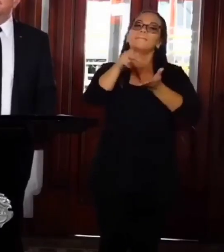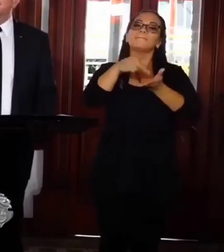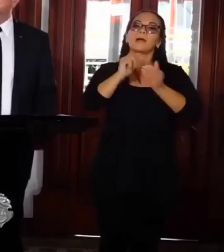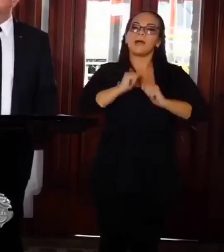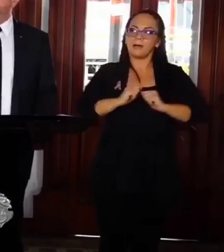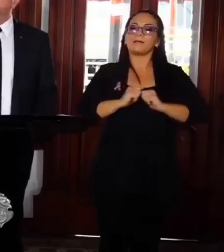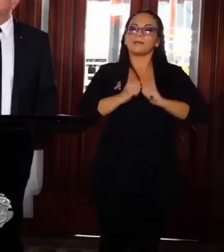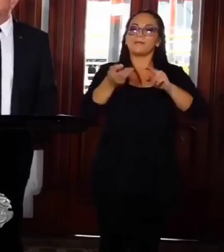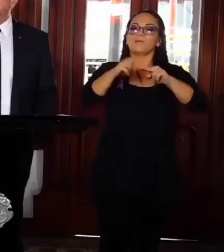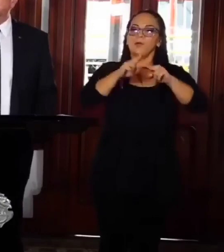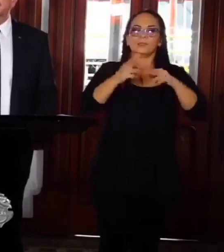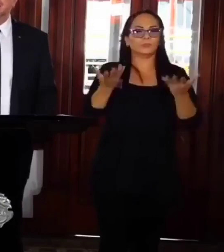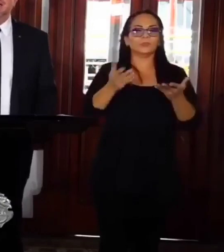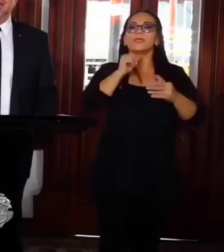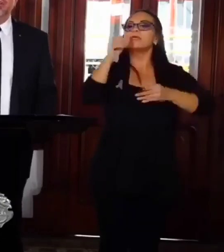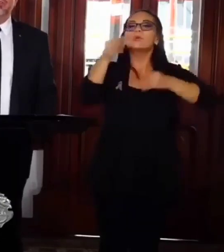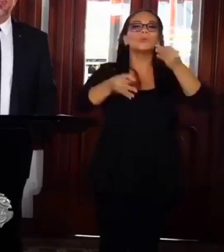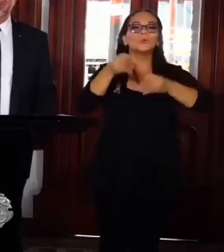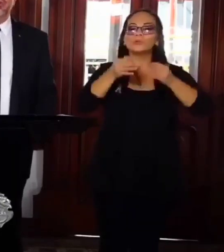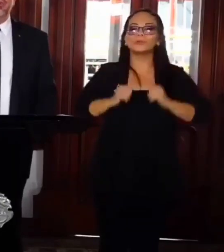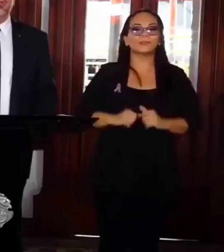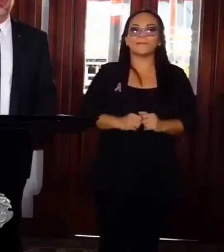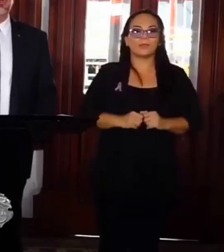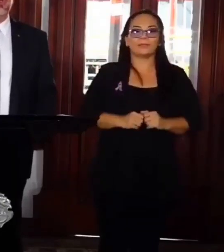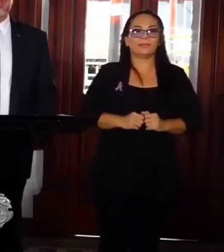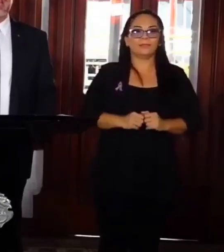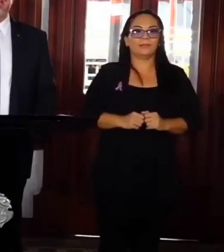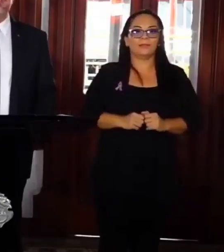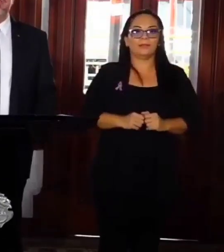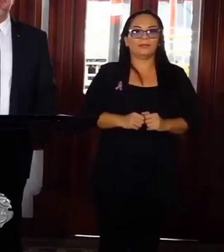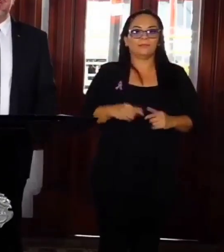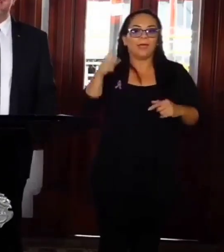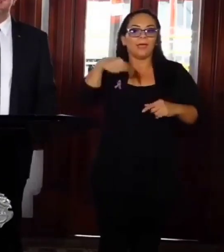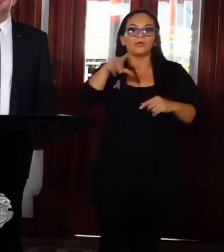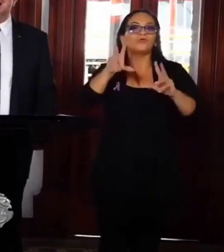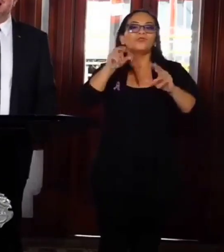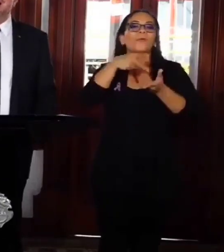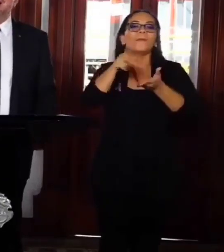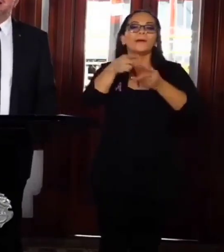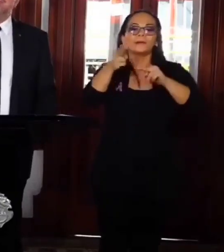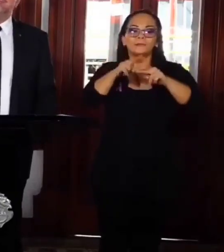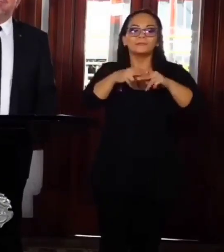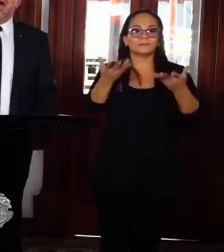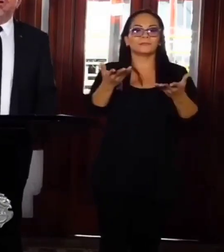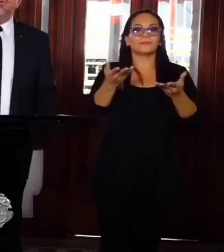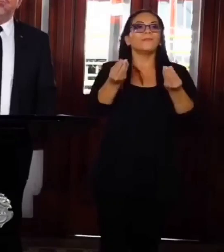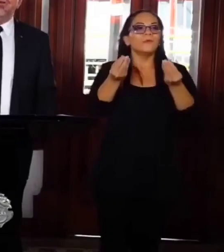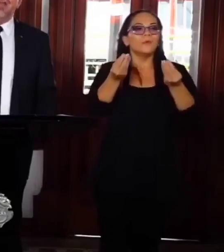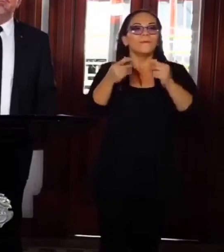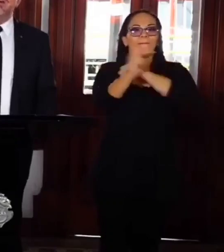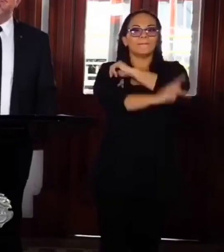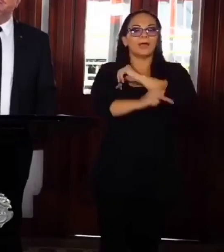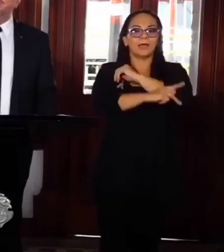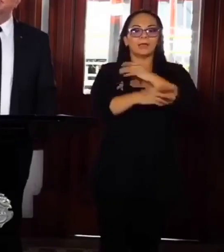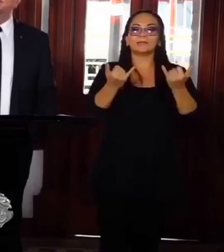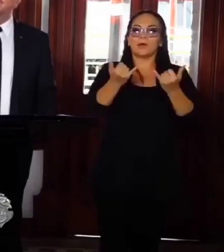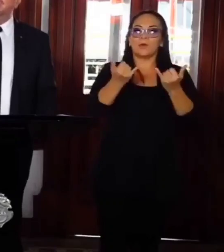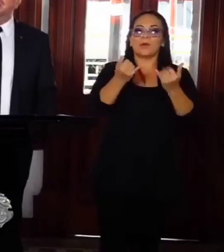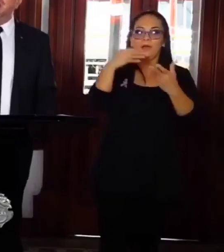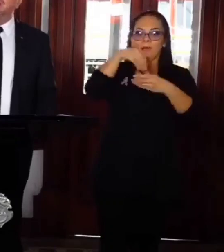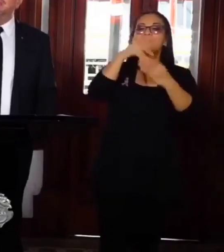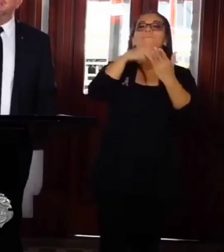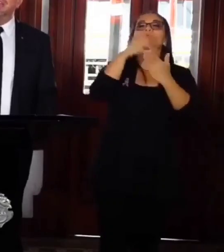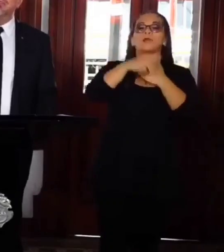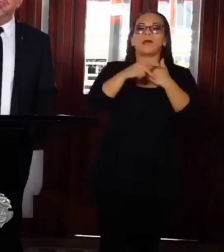una manera injusta los tributos que una nación que está bajo un programa del Fondo